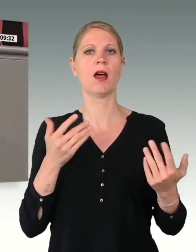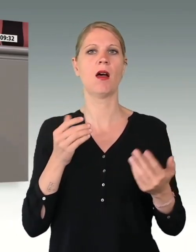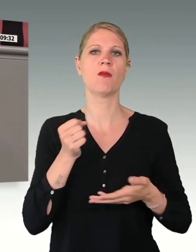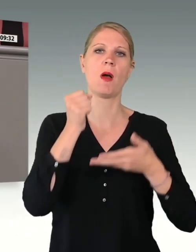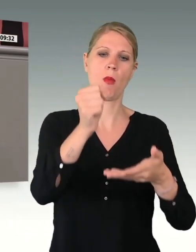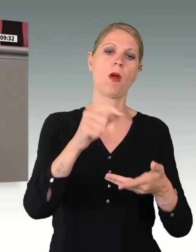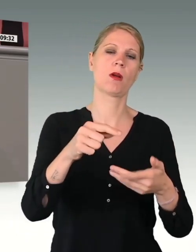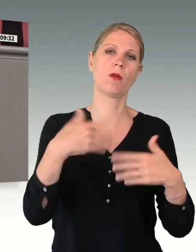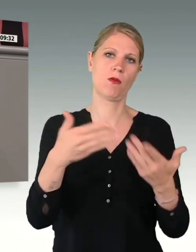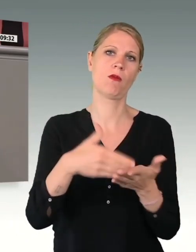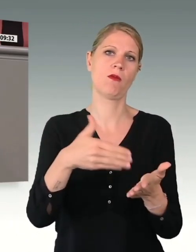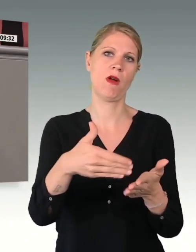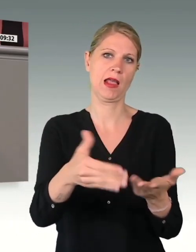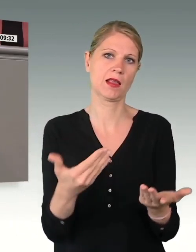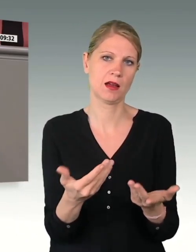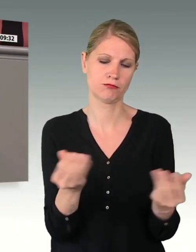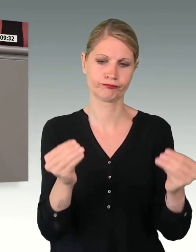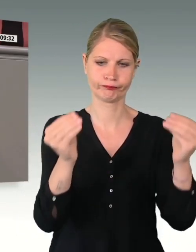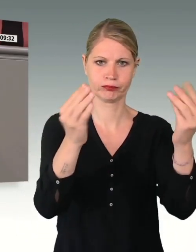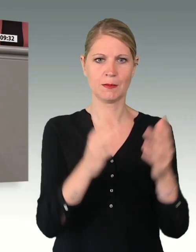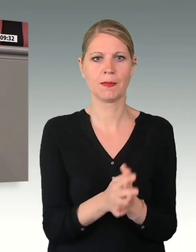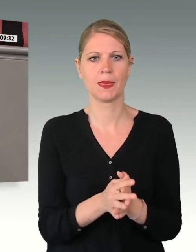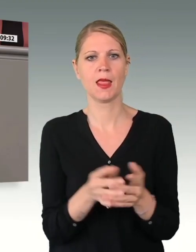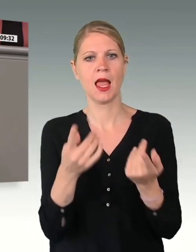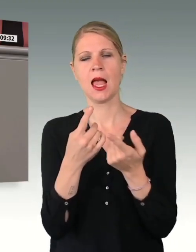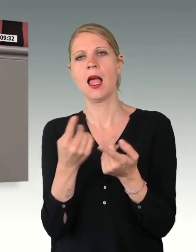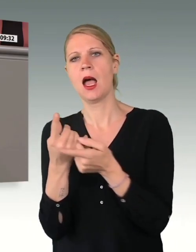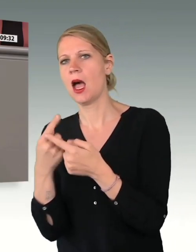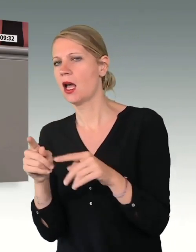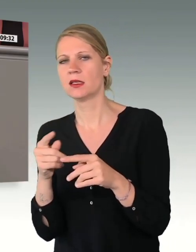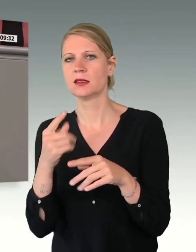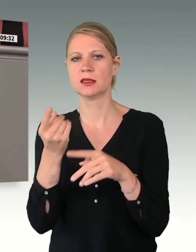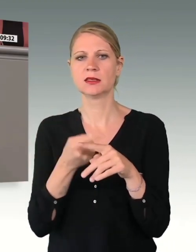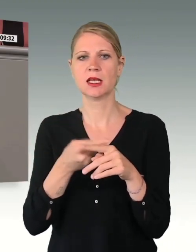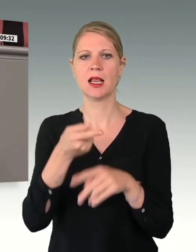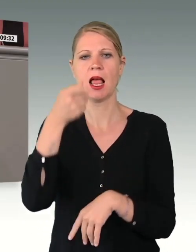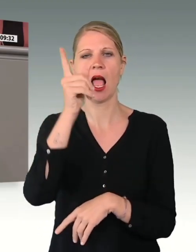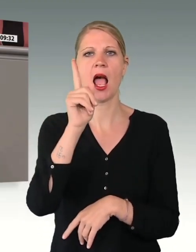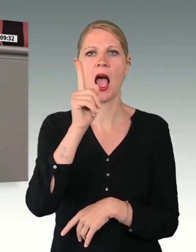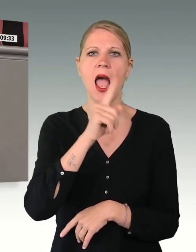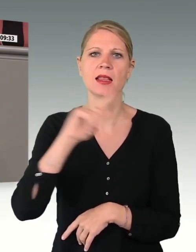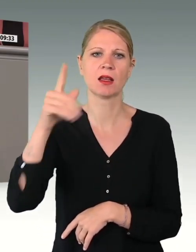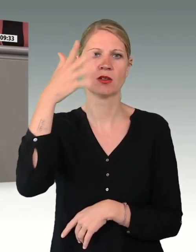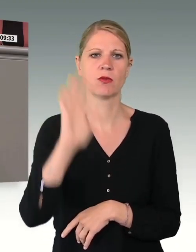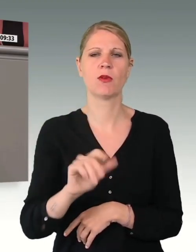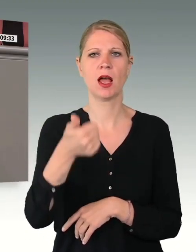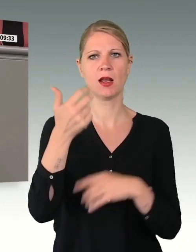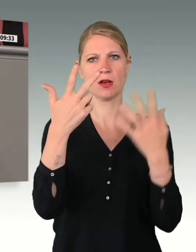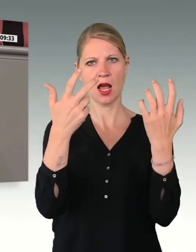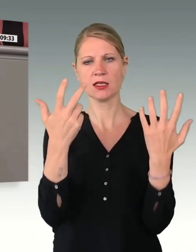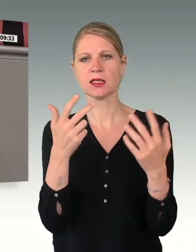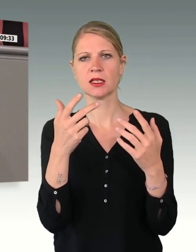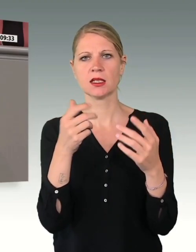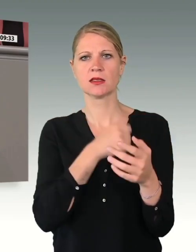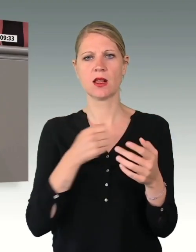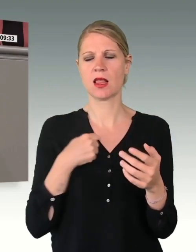Eine weitere Zahl. 1.581 Soldatinnen leiden bekannterweise bis